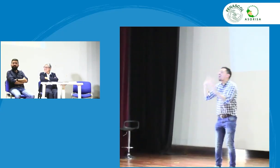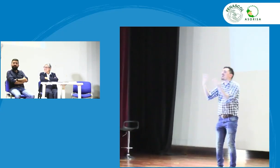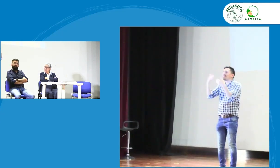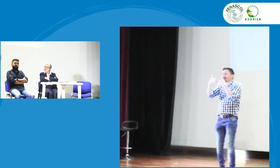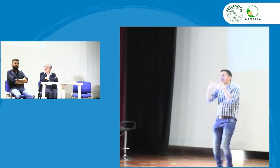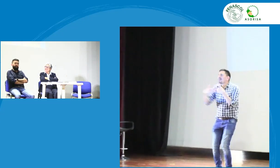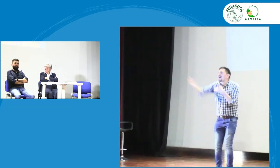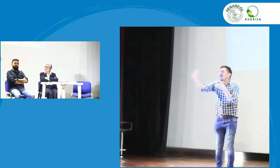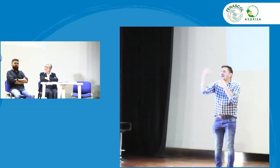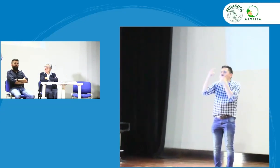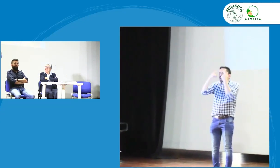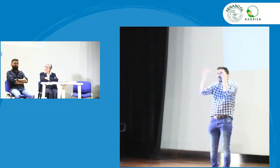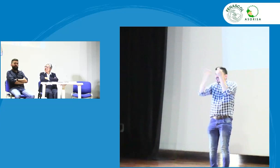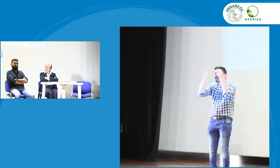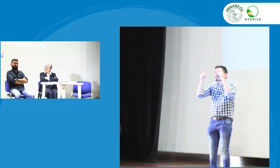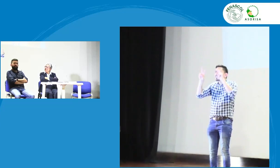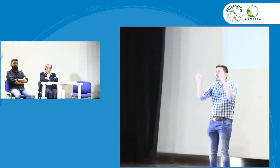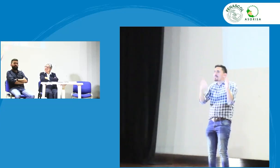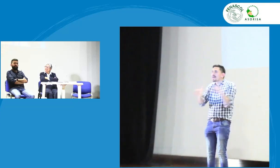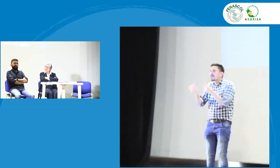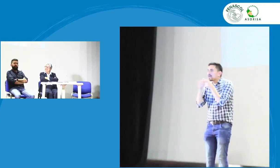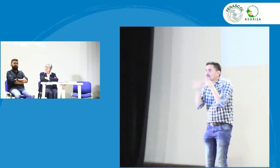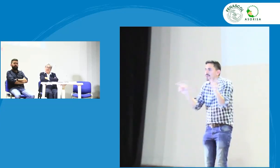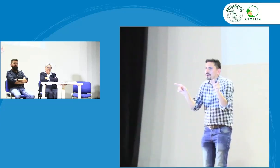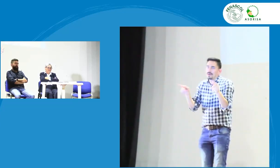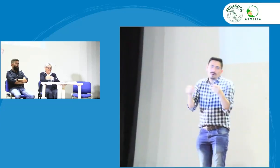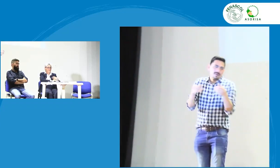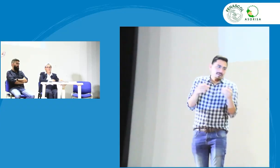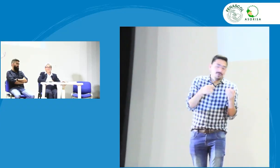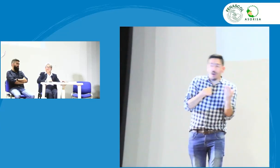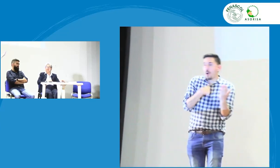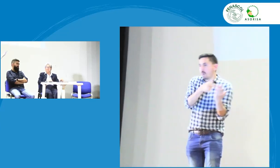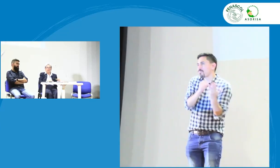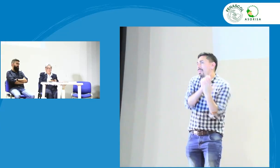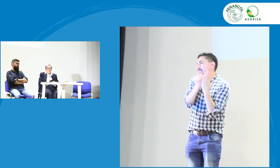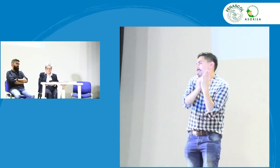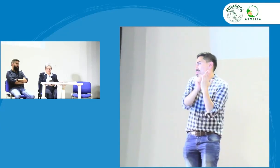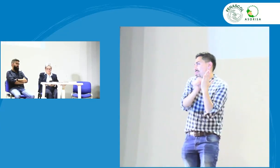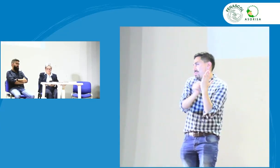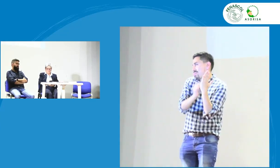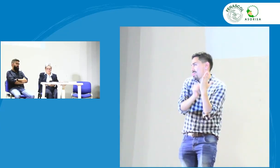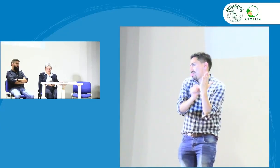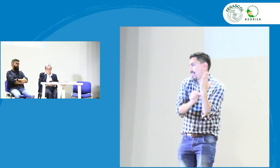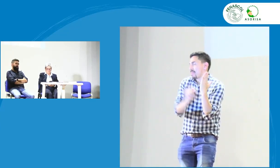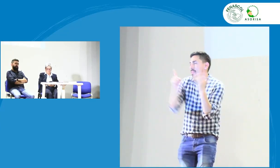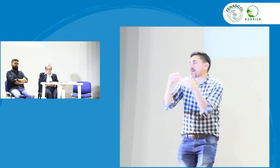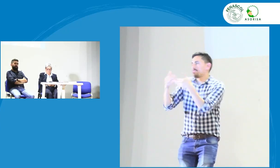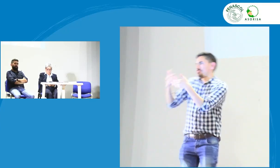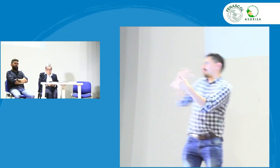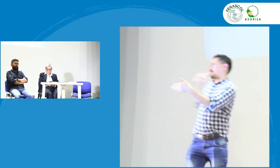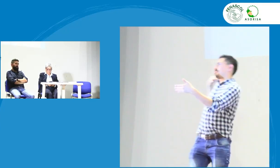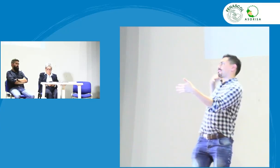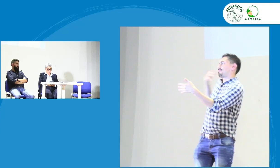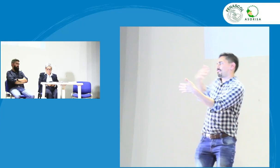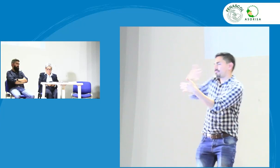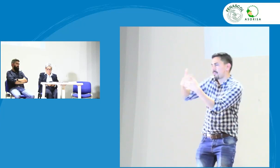en respuesta en cuanto a las estrategias para la planeación lingüística yo estoy tomando nota de todo lo que se está diciendo